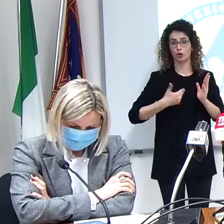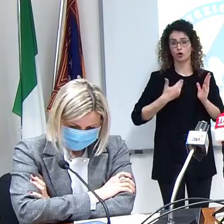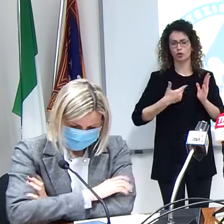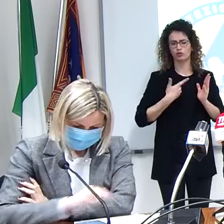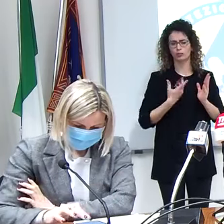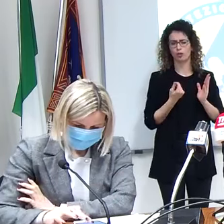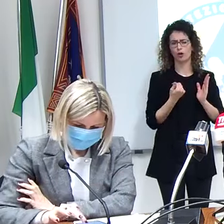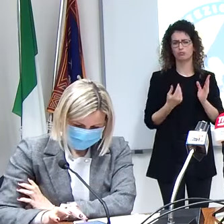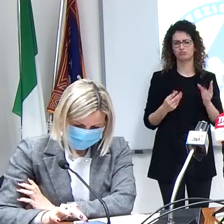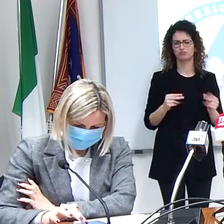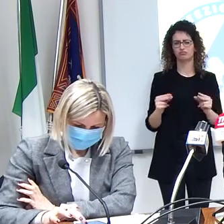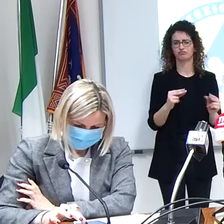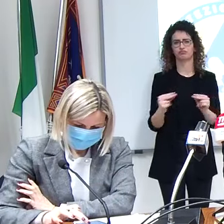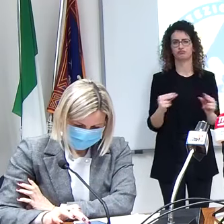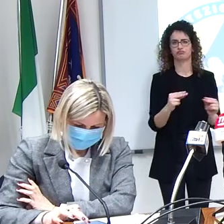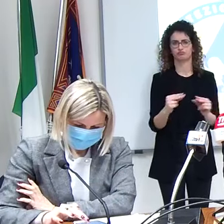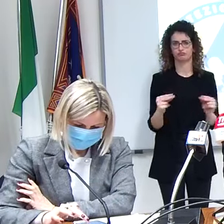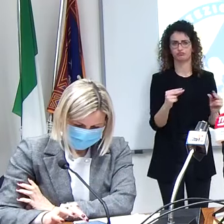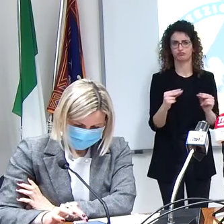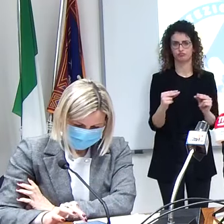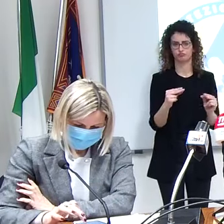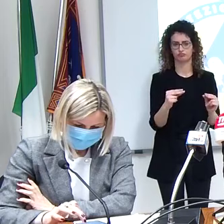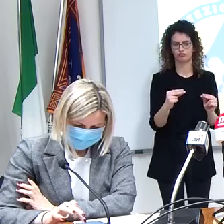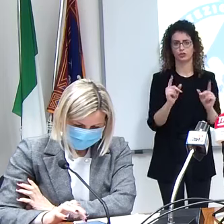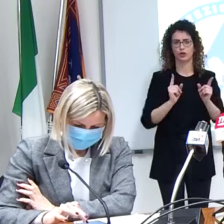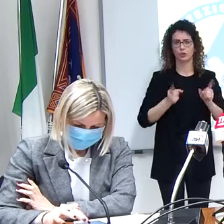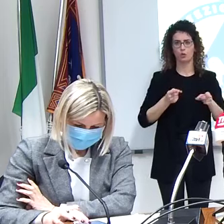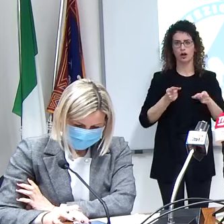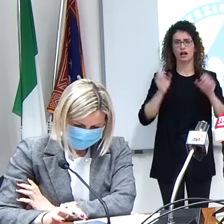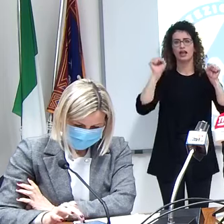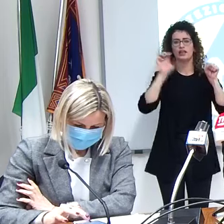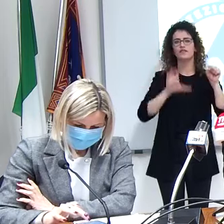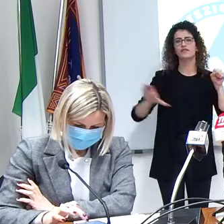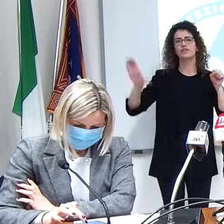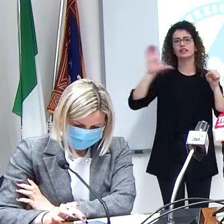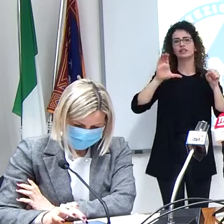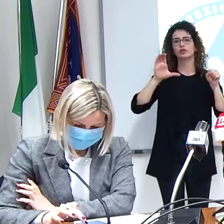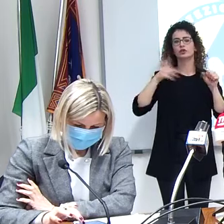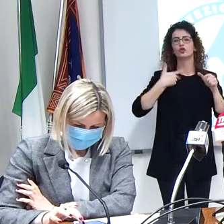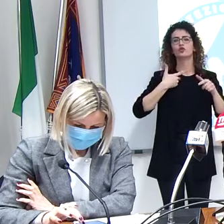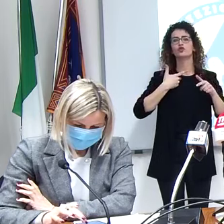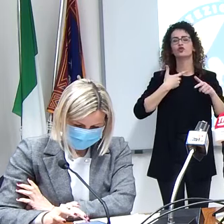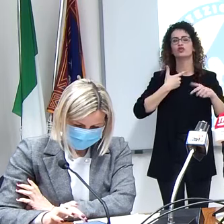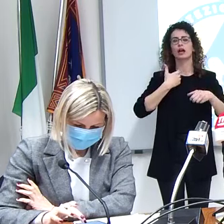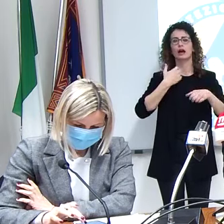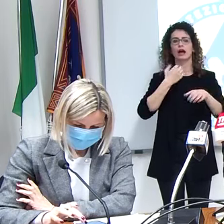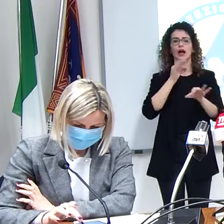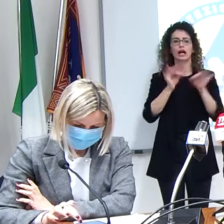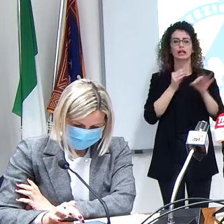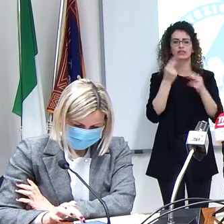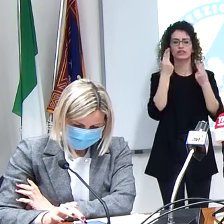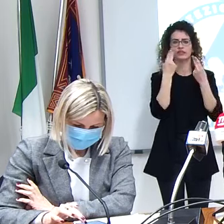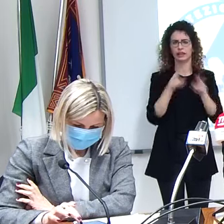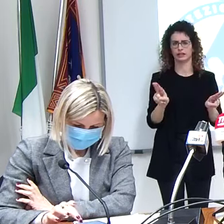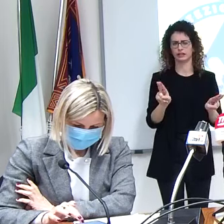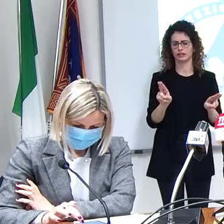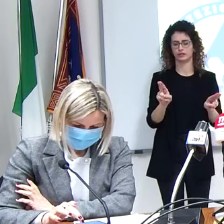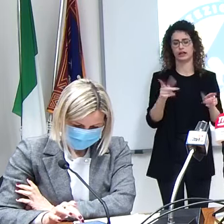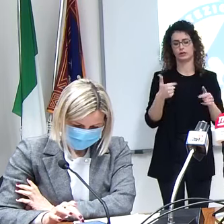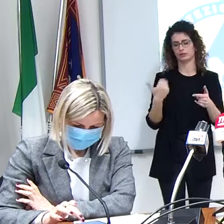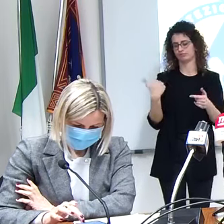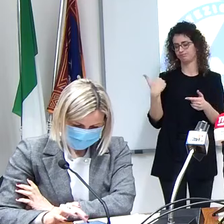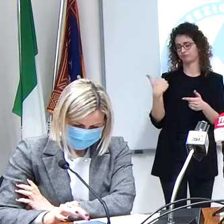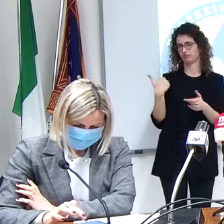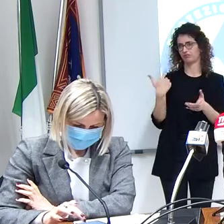di fondo che in Veneto sono vietate delle terapie quindi cosa abbiamo fatto poiché qualche giorno fa